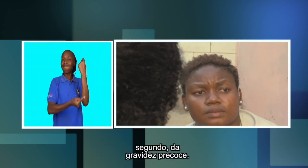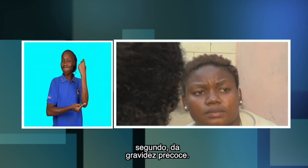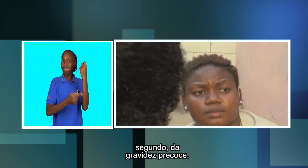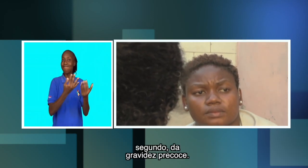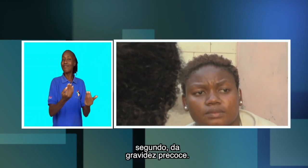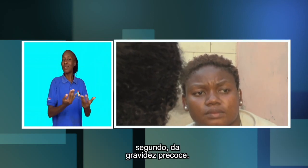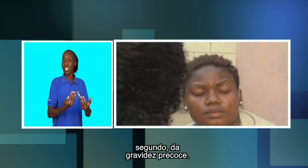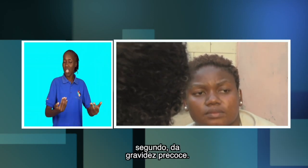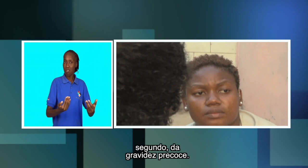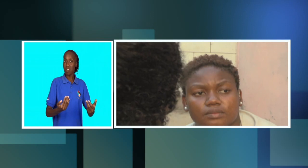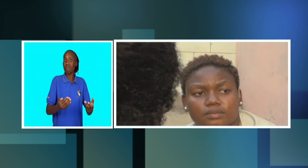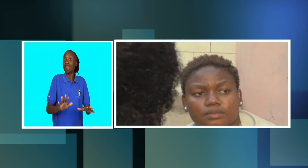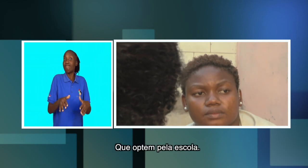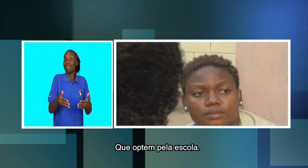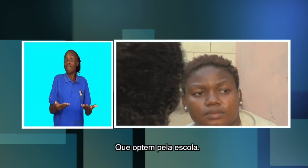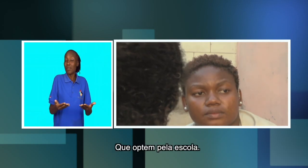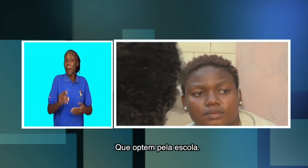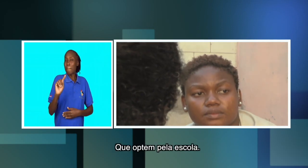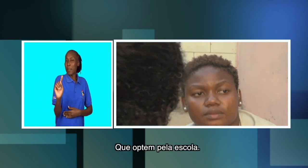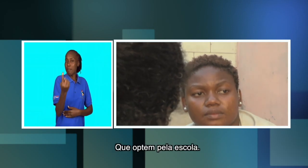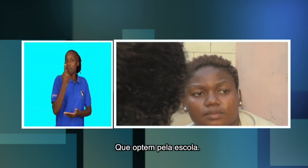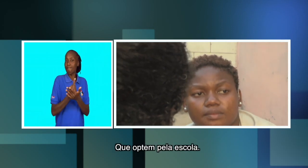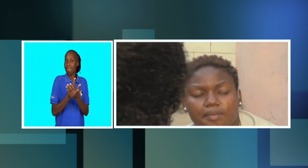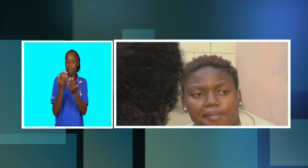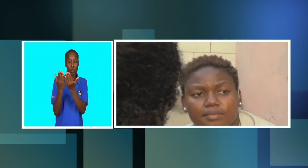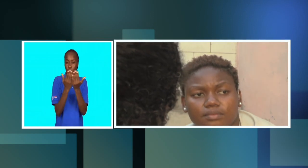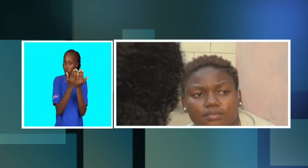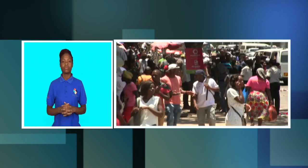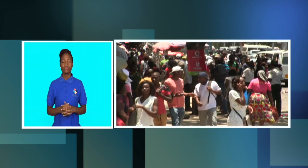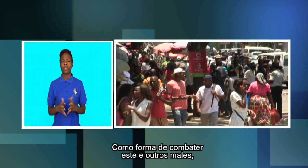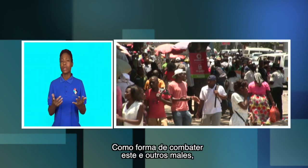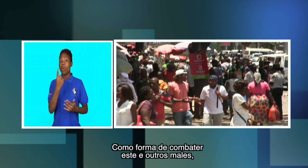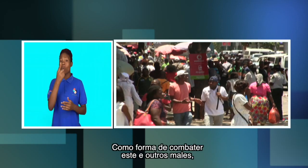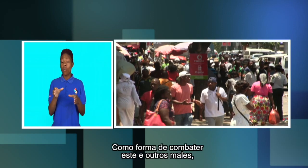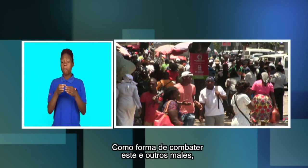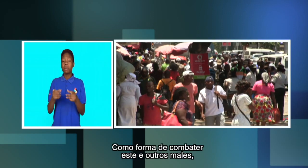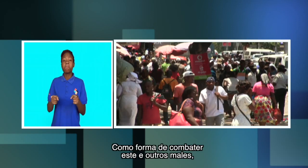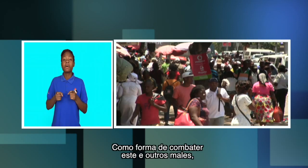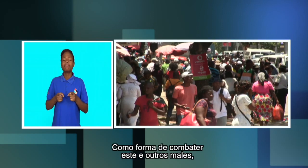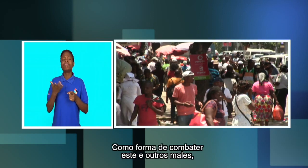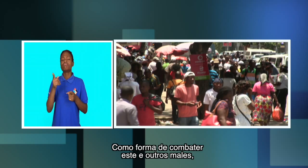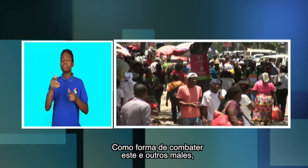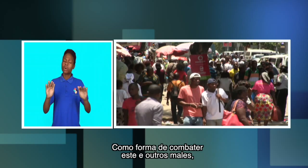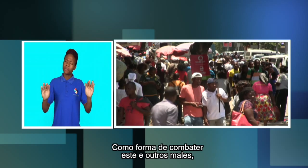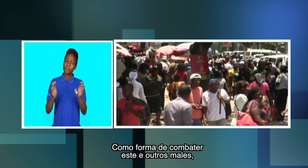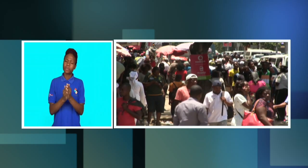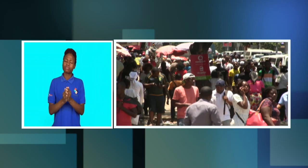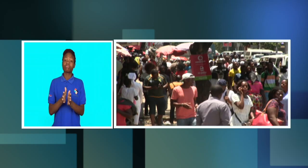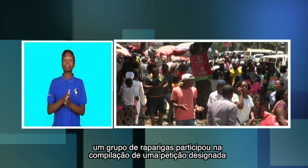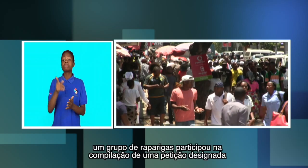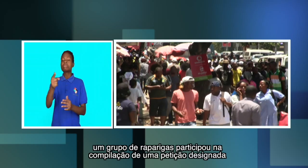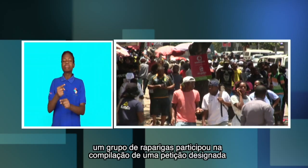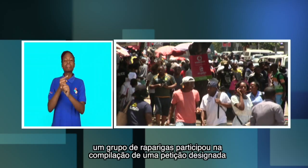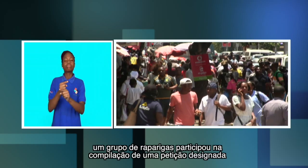pelas gravidezes precoces. O corpo, primeiro, pelas escolas. Como forma de combater este e outros males,